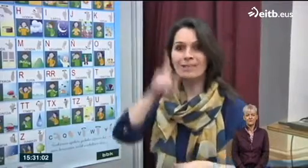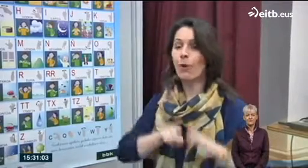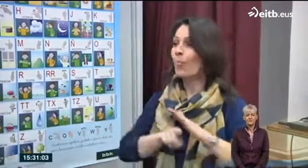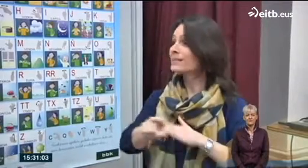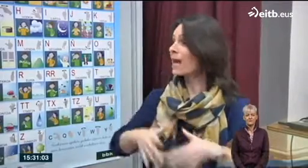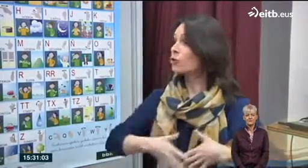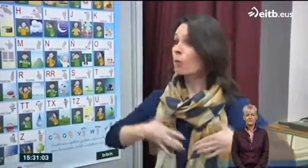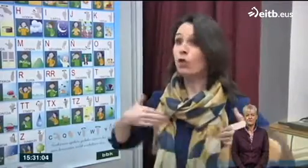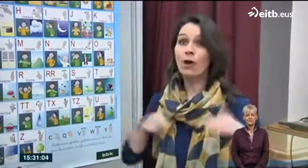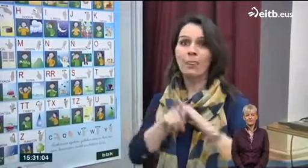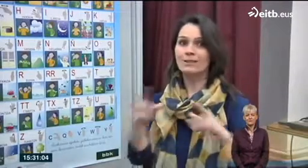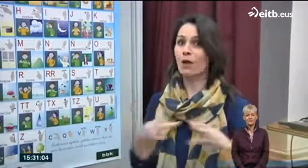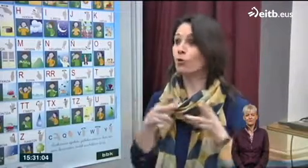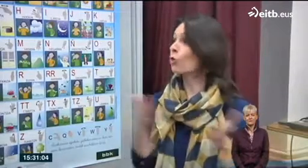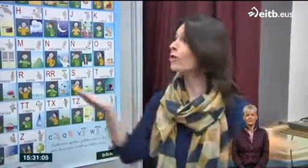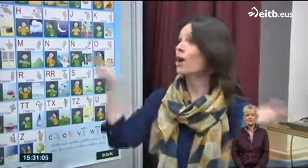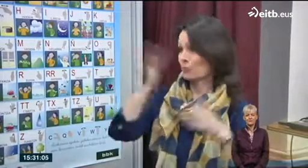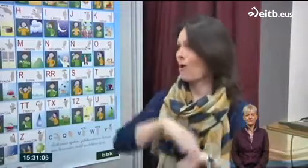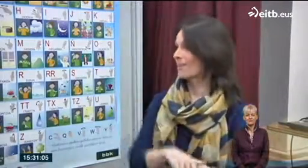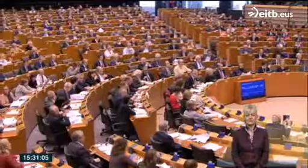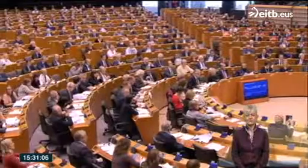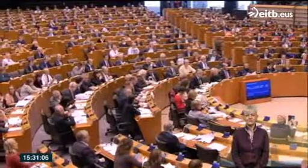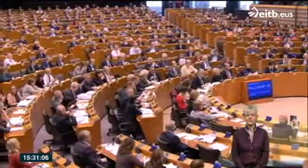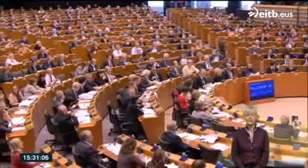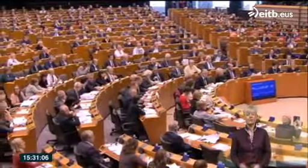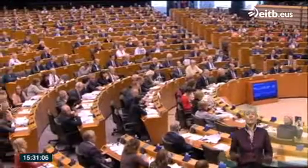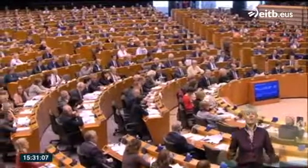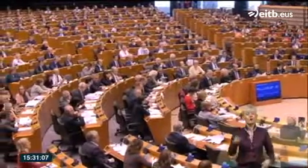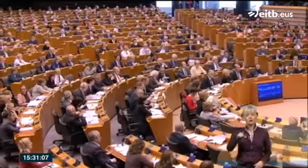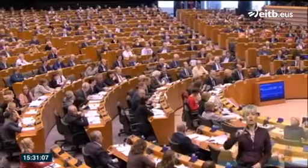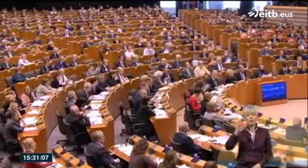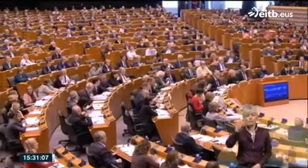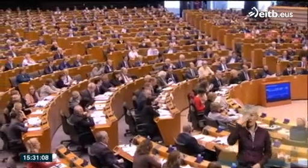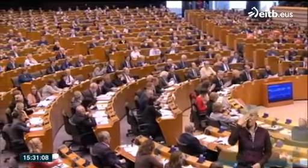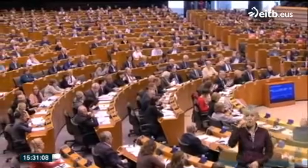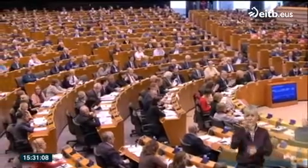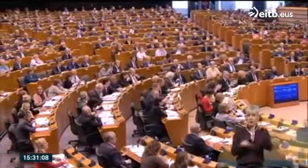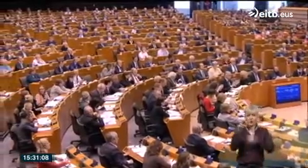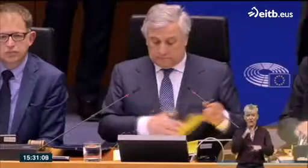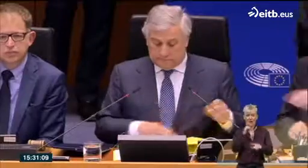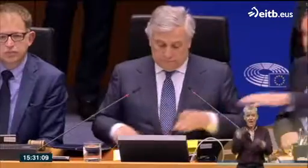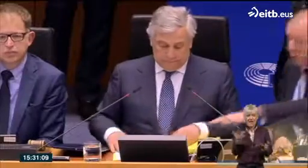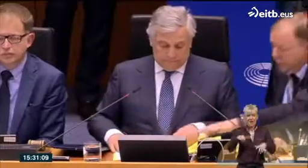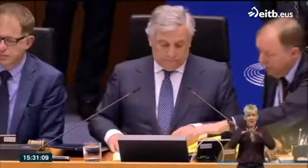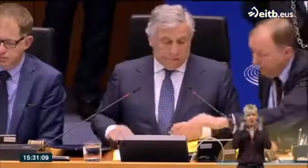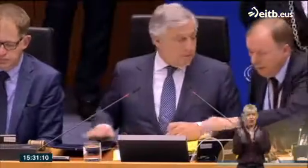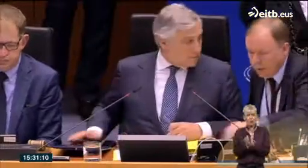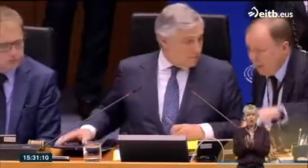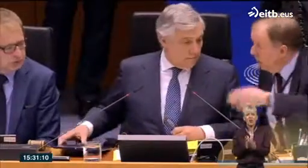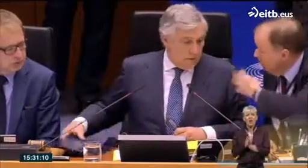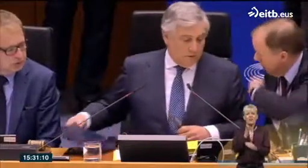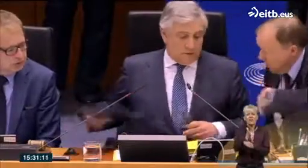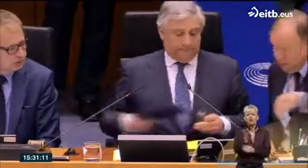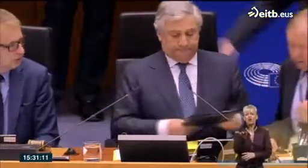ello, perdemos información, y entonces nosotros estamos muy emocionados. Es su principal preocupación para estar en este mundo el acceso al